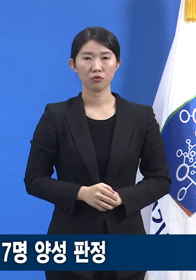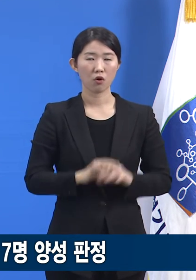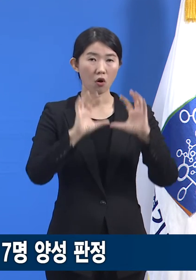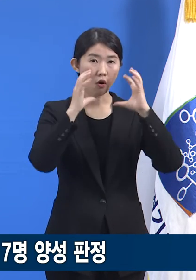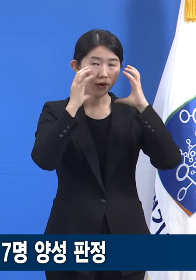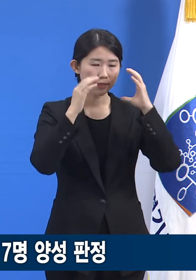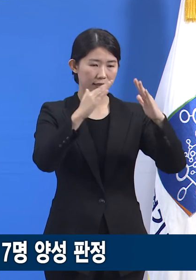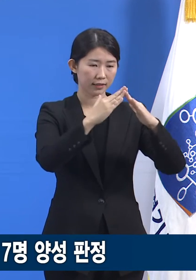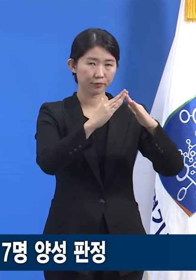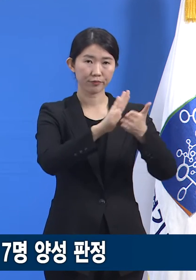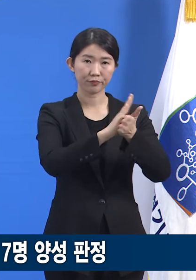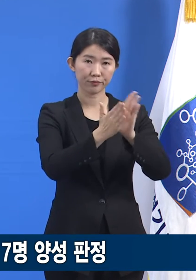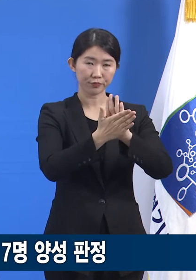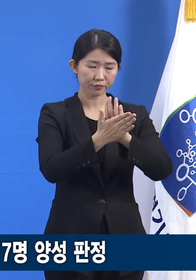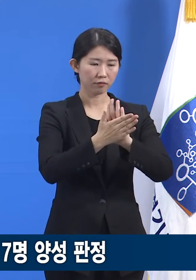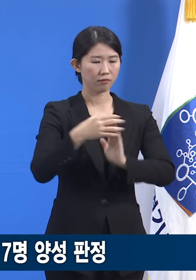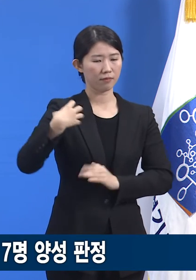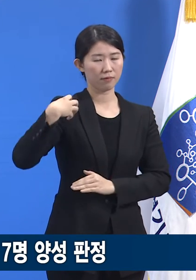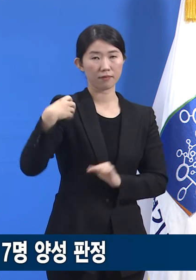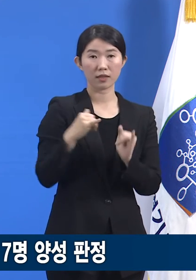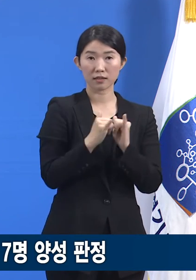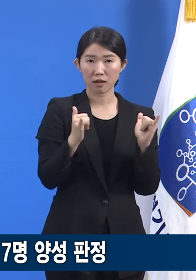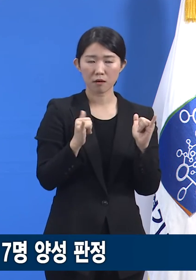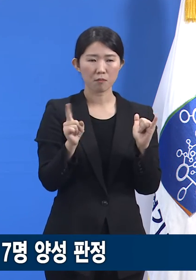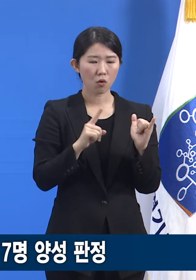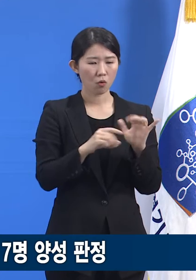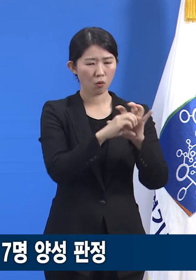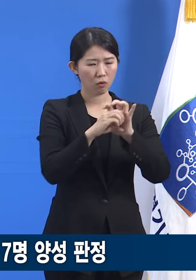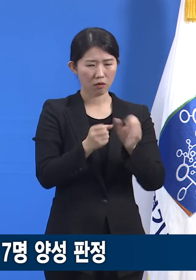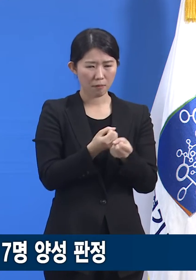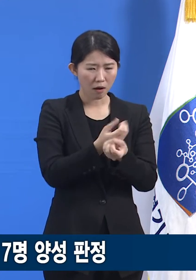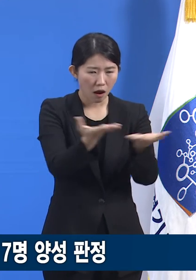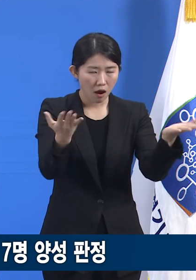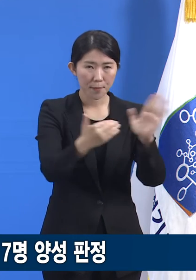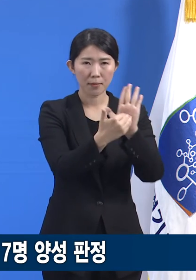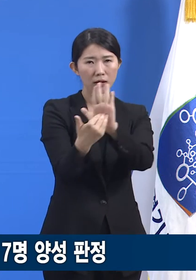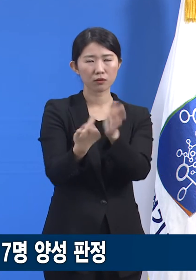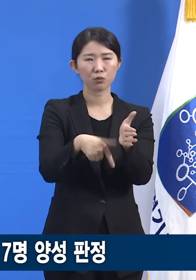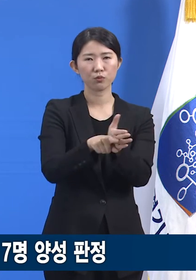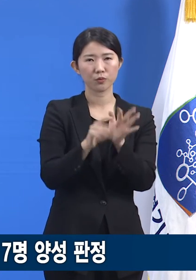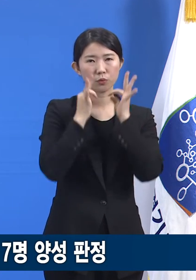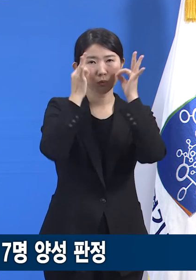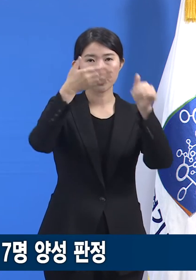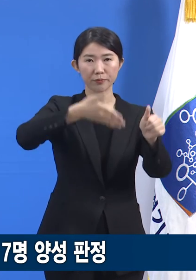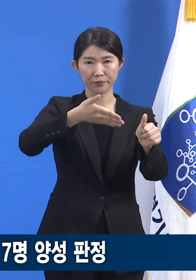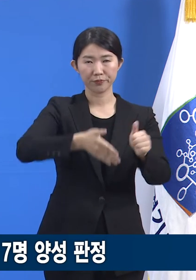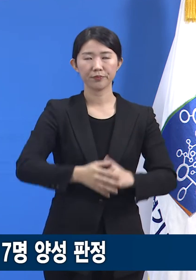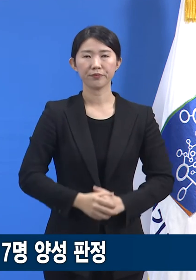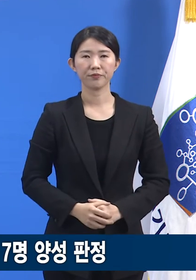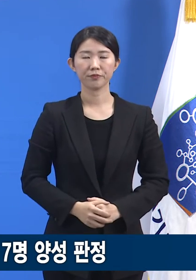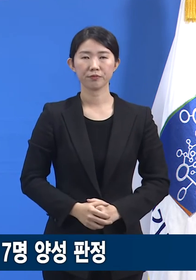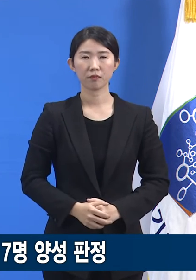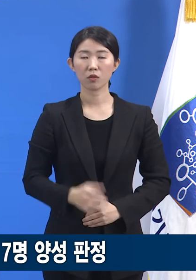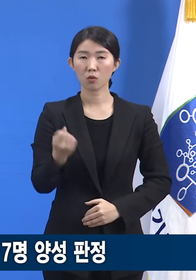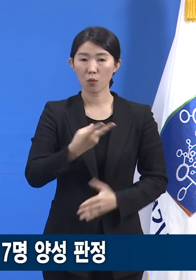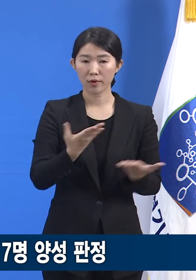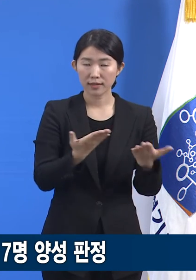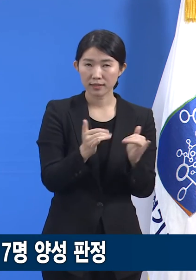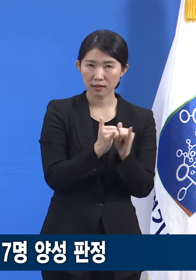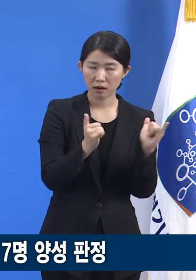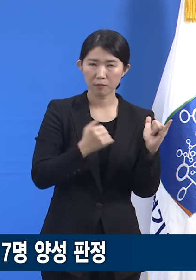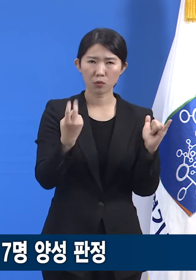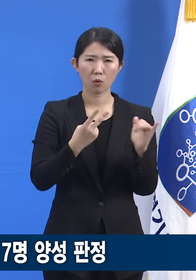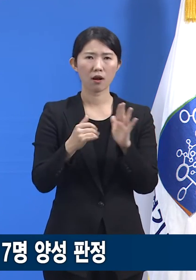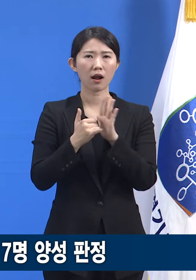책임자께서는 코로나 확산 방지에 최선을 다해 주시길 바랍니다. 아울러 교직원과 가족들을